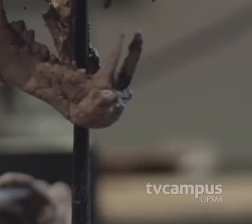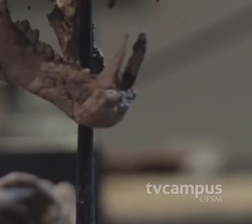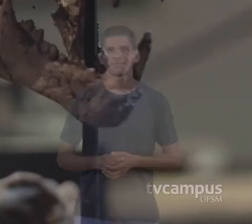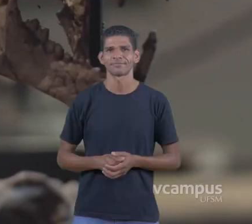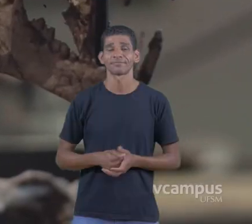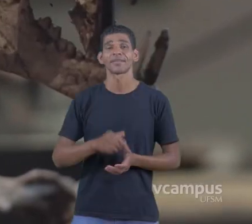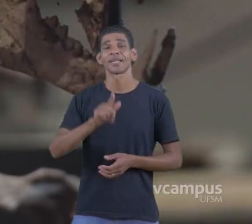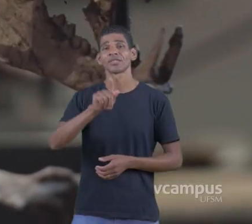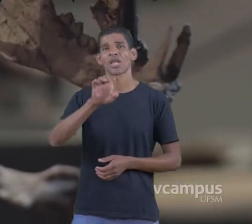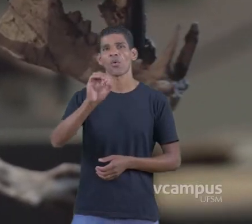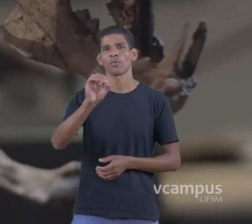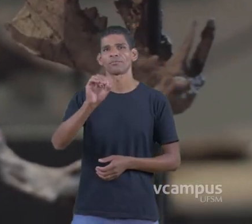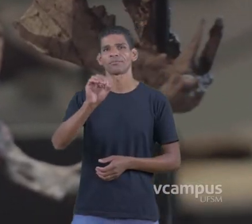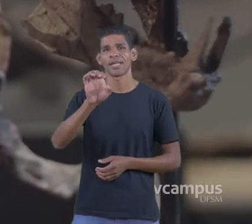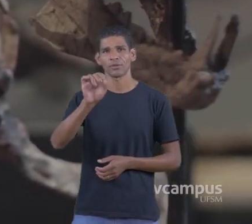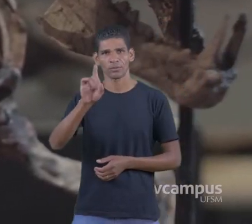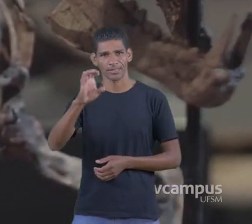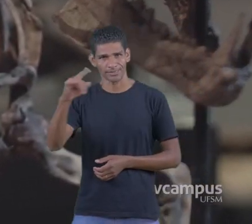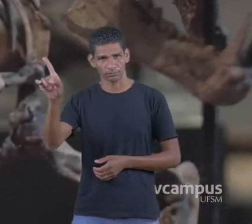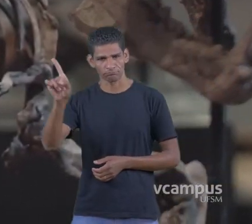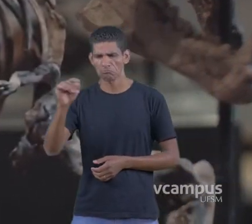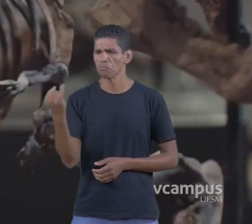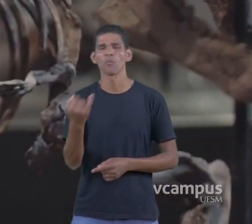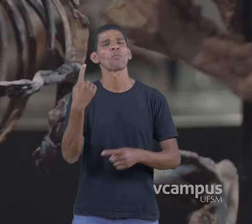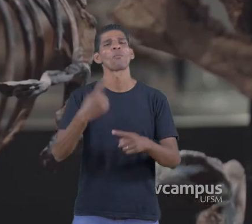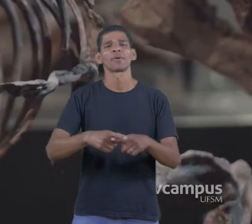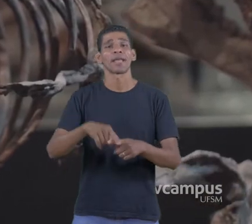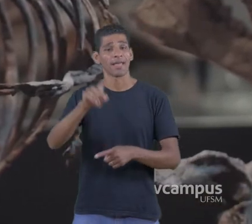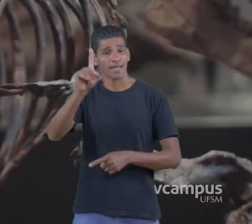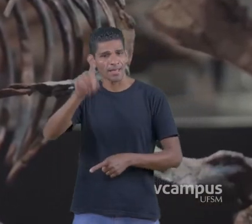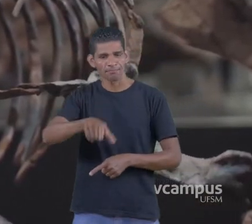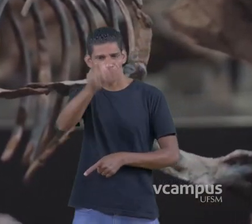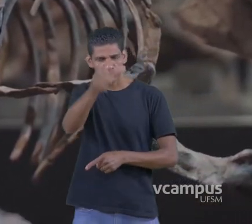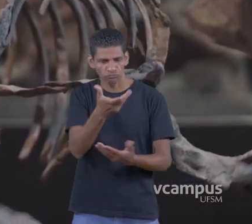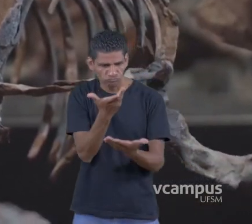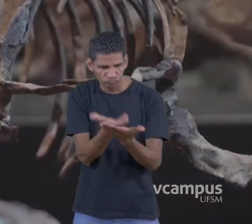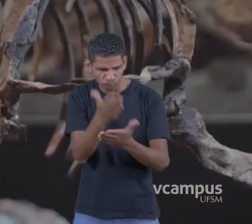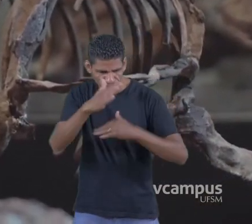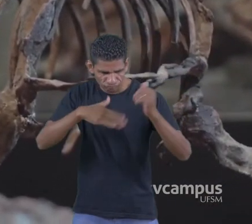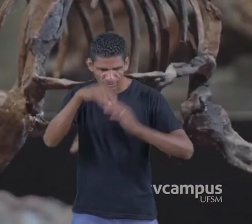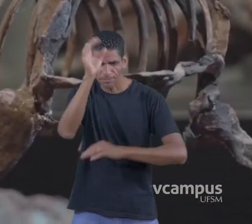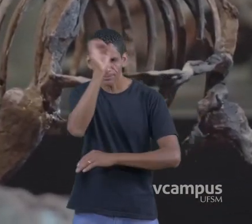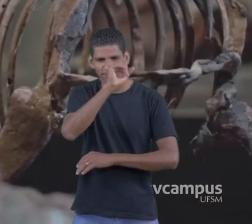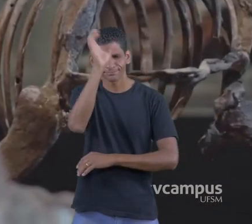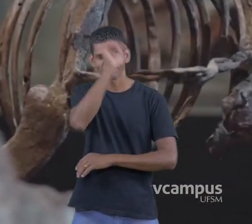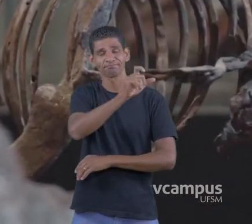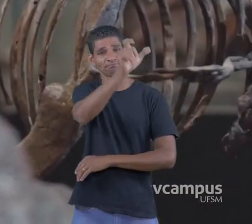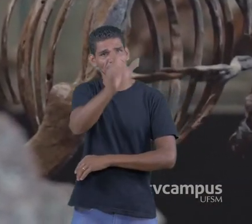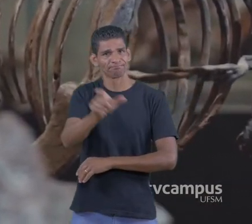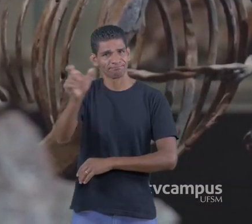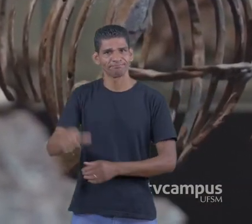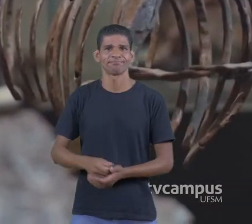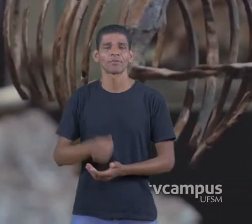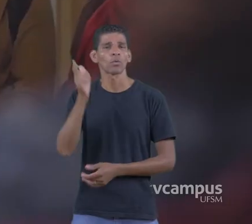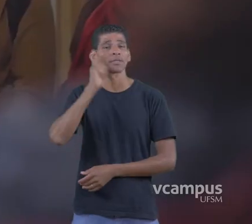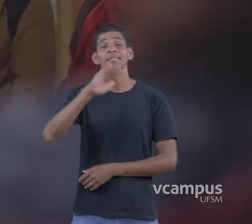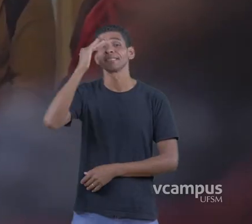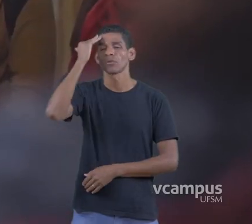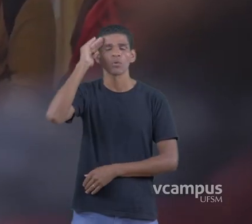Então, a geoeducação, acima de tudo Ela é uma formação de pessoas para